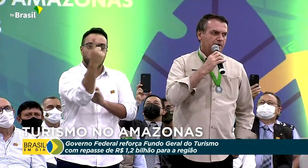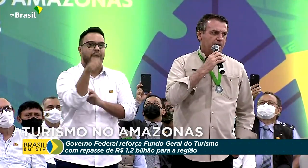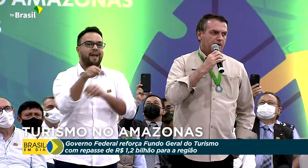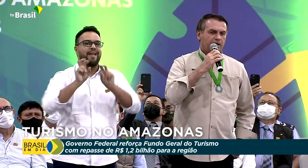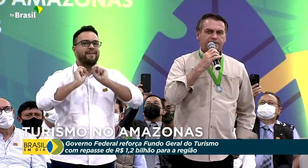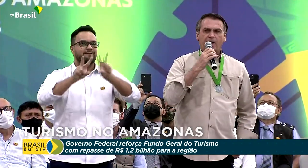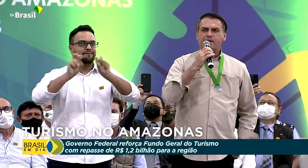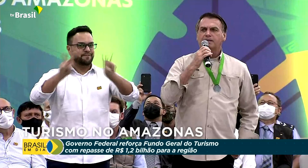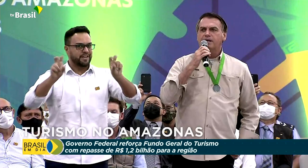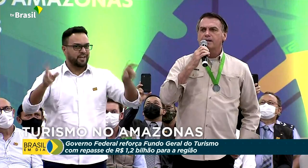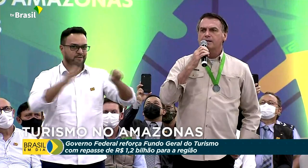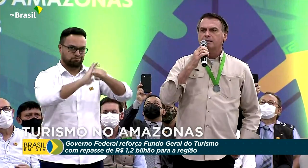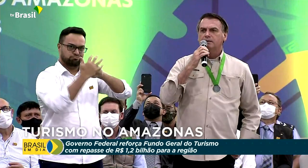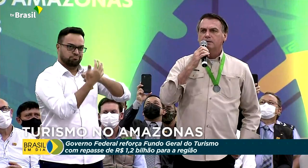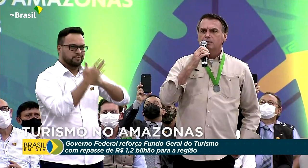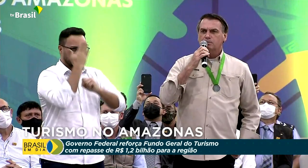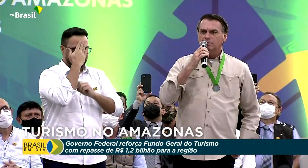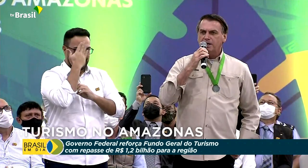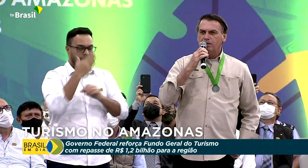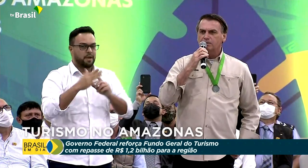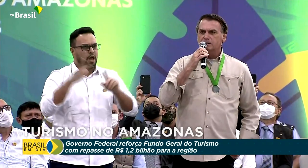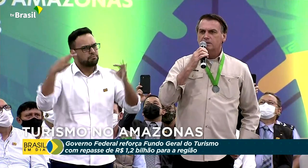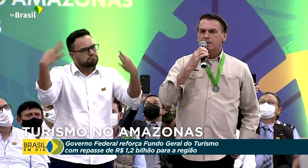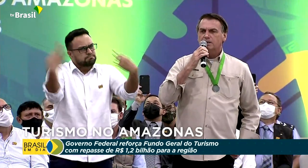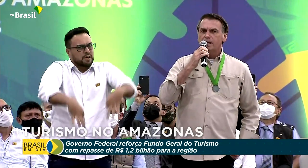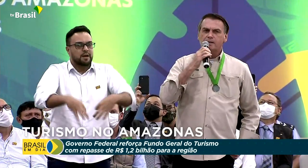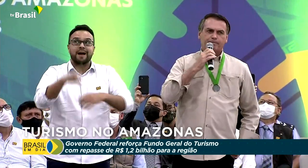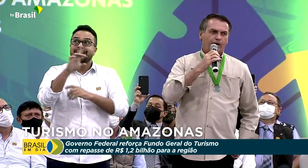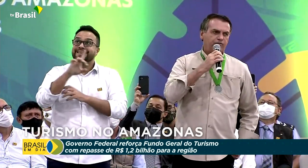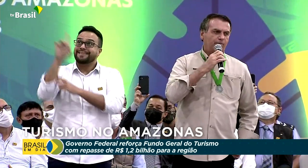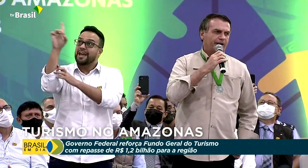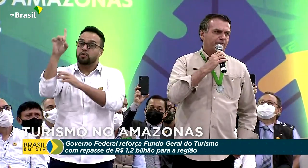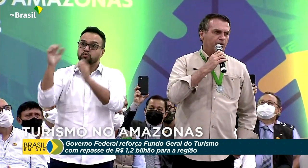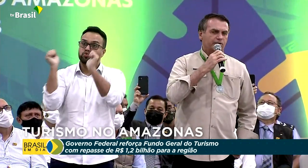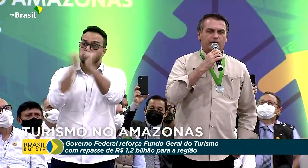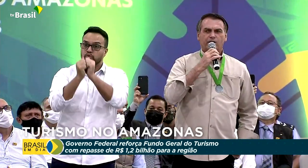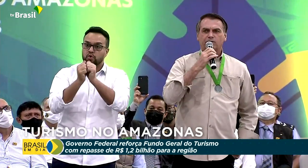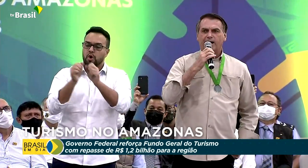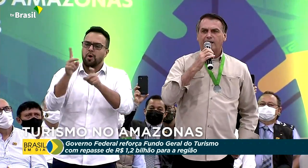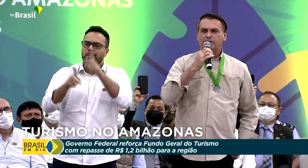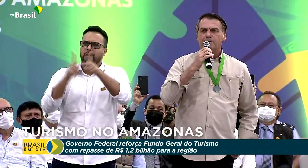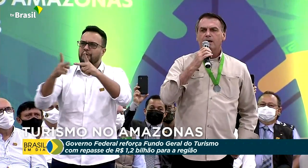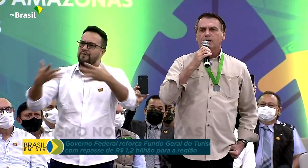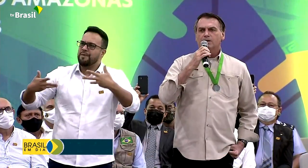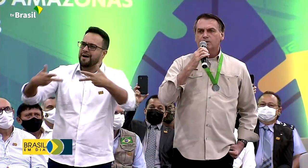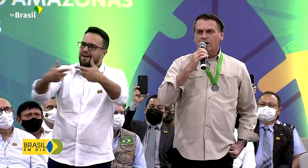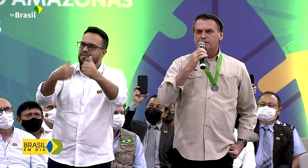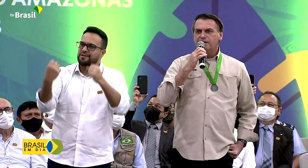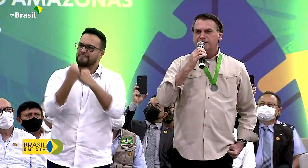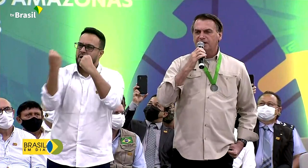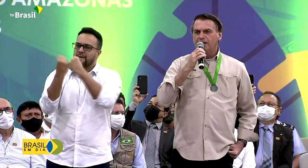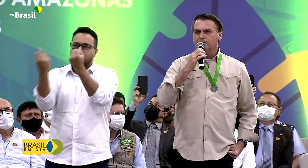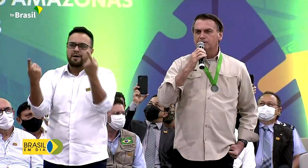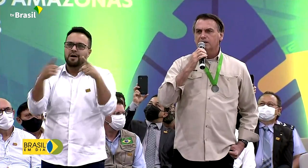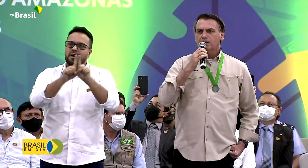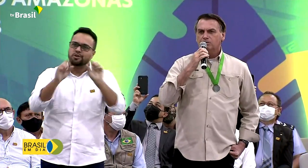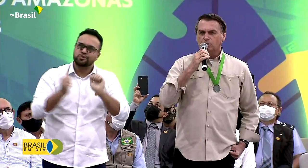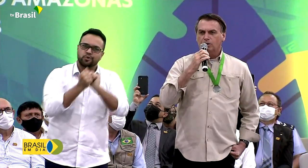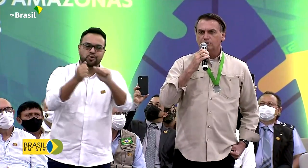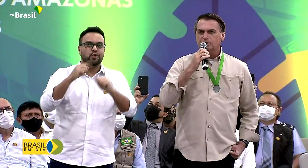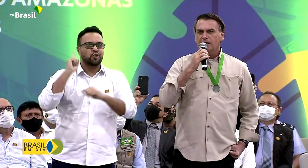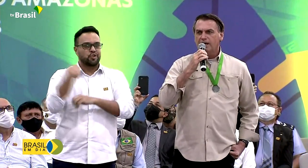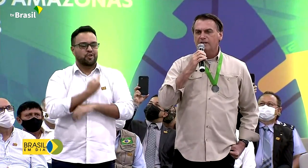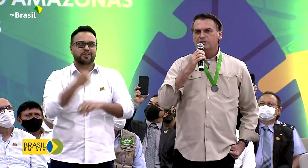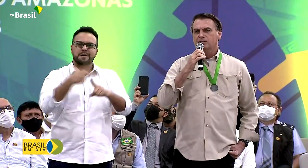vírus. E tenha certeza, com Deus e esse povo maravilhoso ao nosso lado, nós venceremos